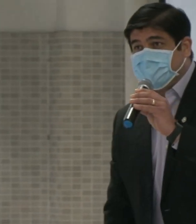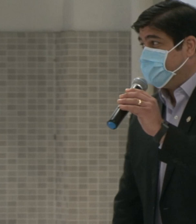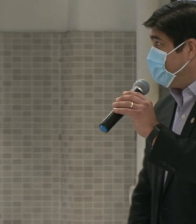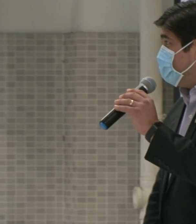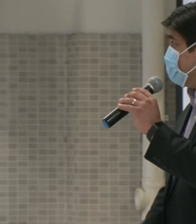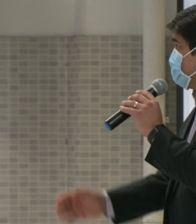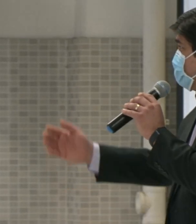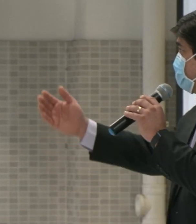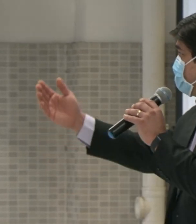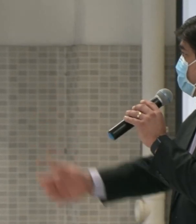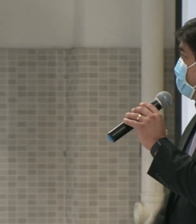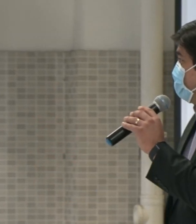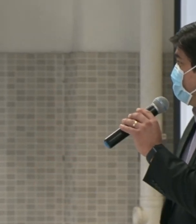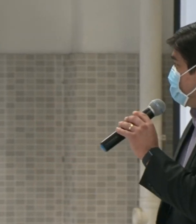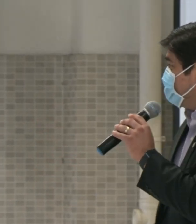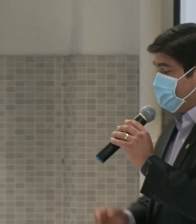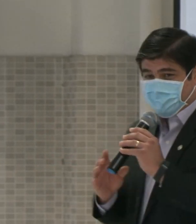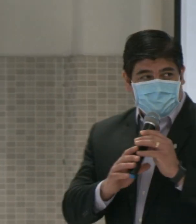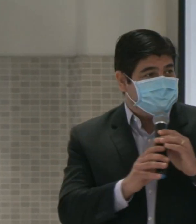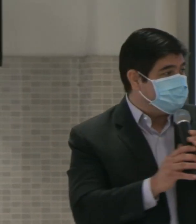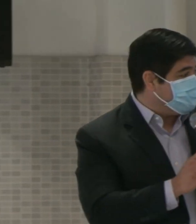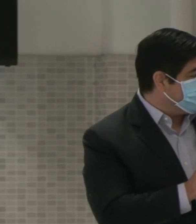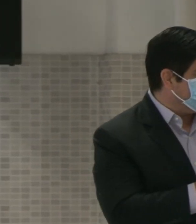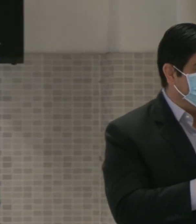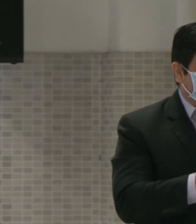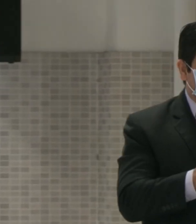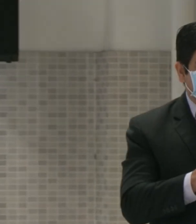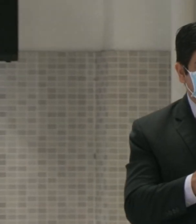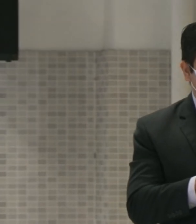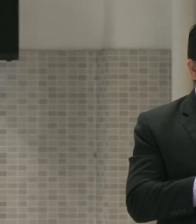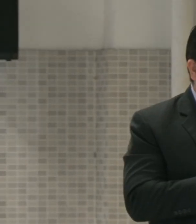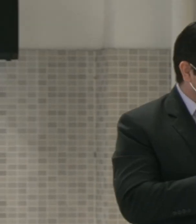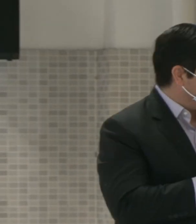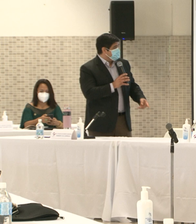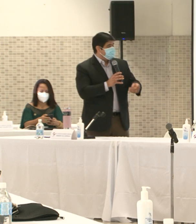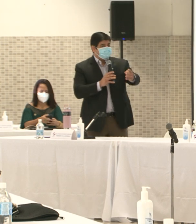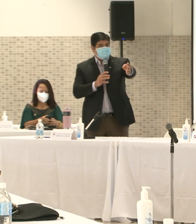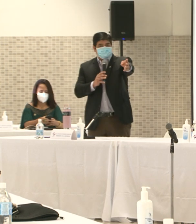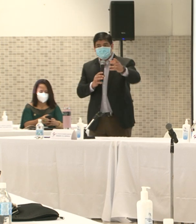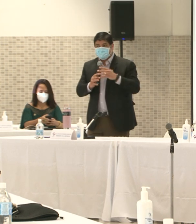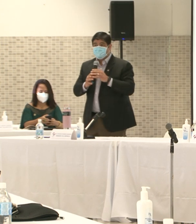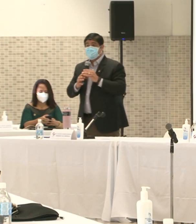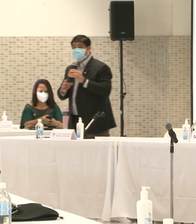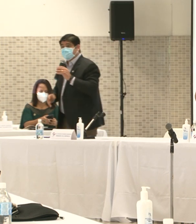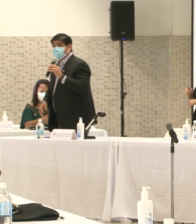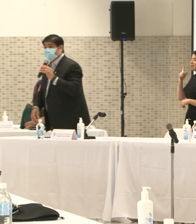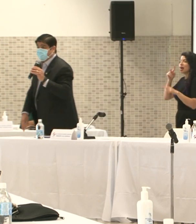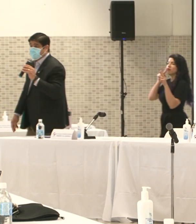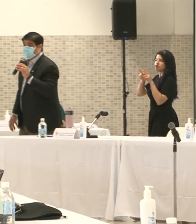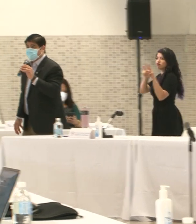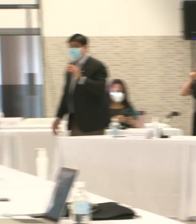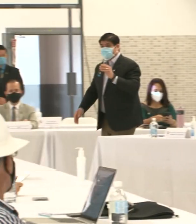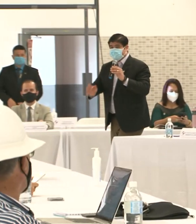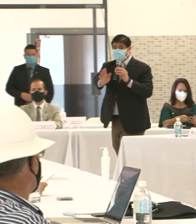yo a pesar de la recomendación de mi estimada jefa de protocolo que me pide estar con el pabellón, si me permite Estefanía, para poder verlos a todas